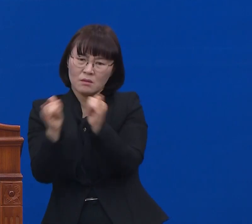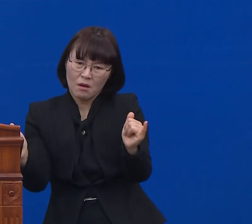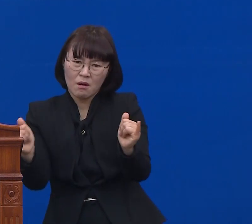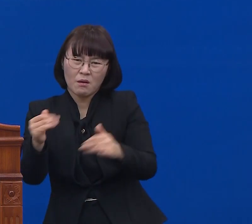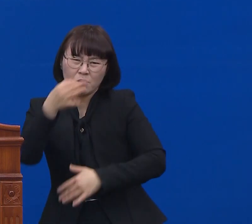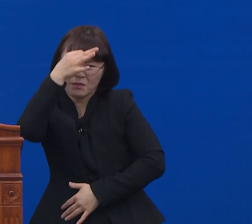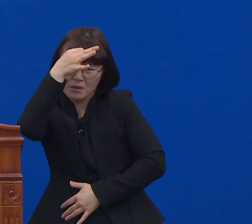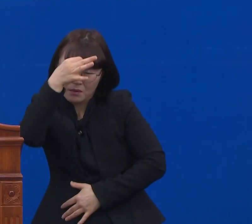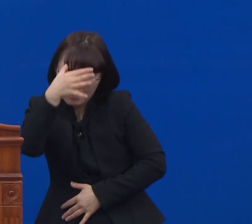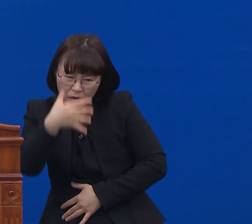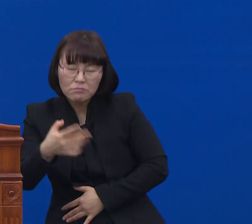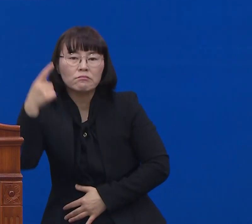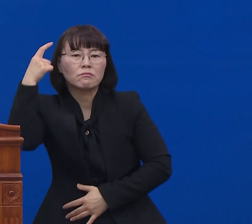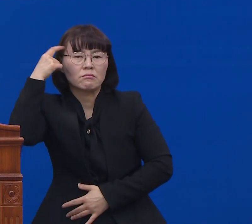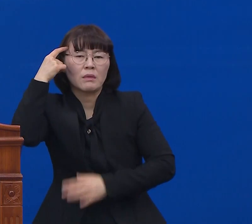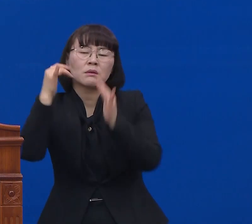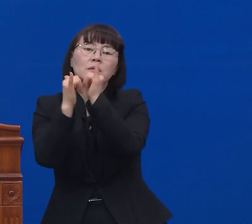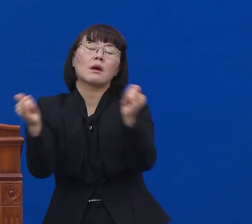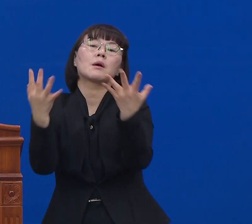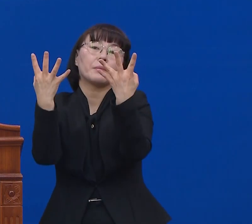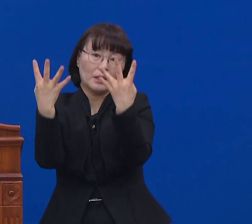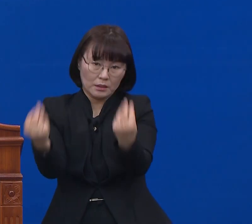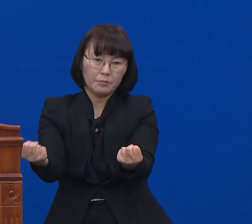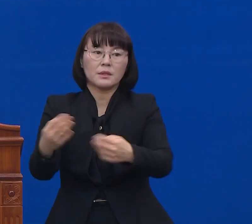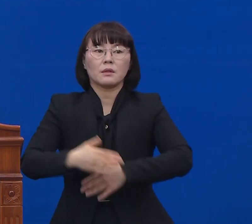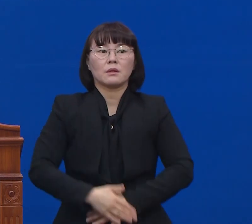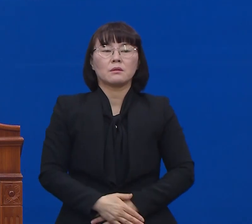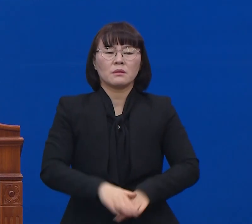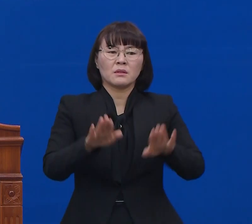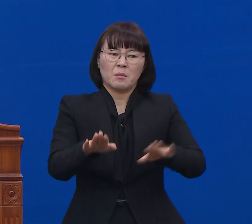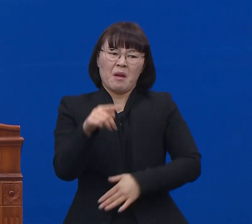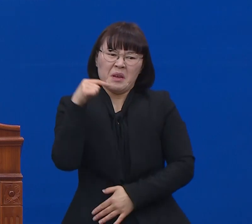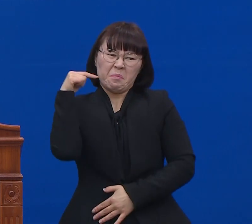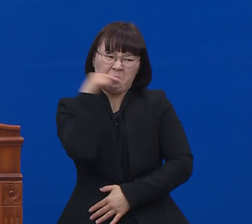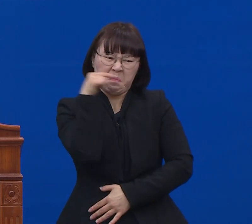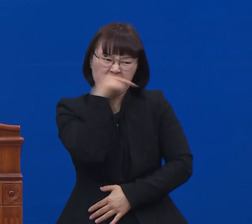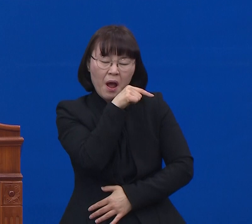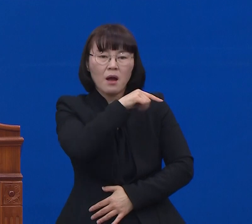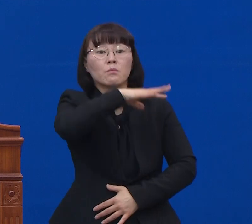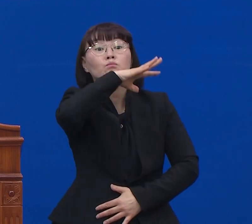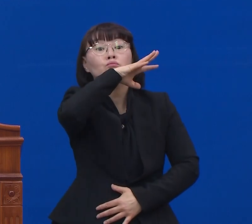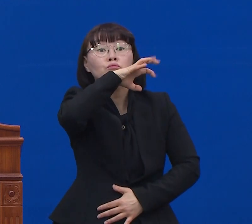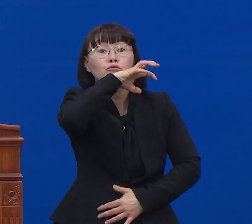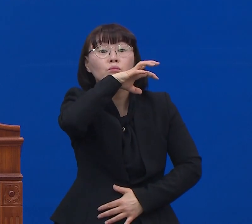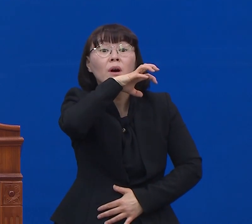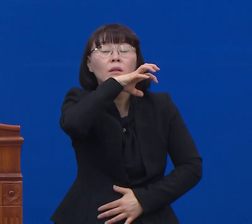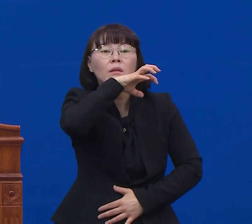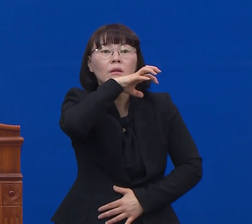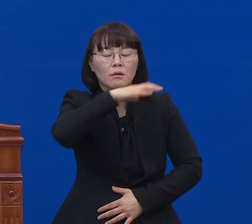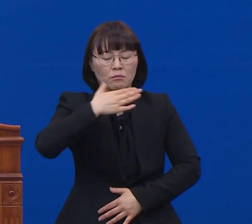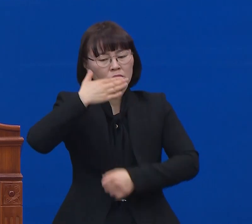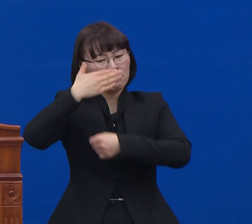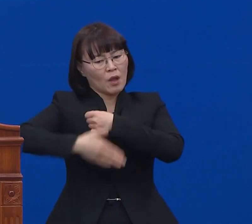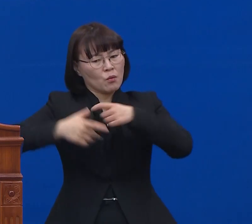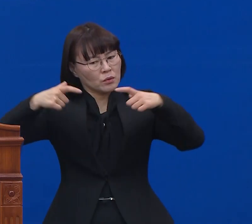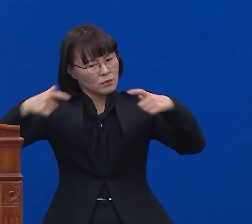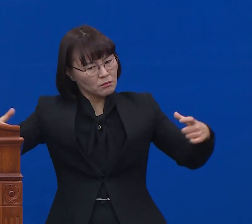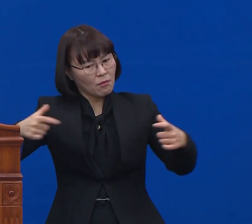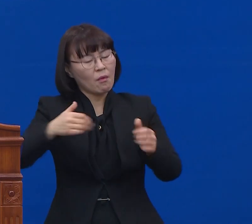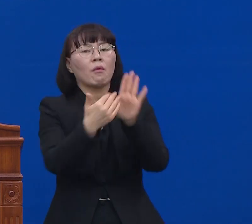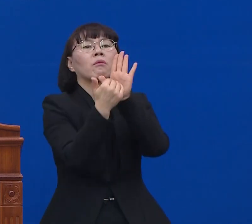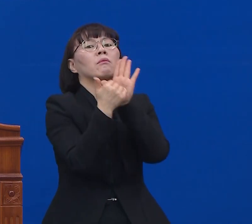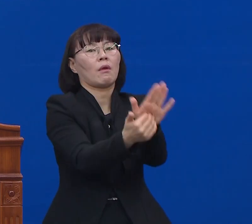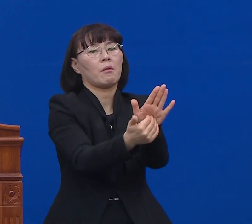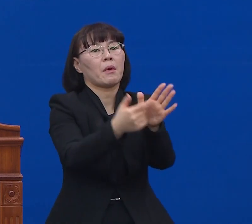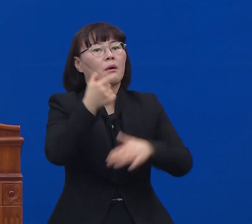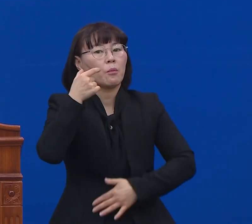사람들도 많습니다. 그런 면에서 이걸 가혹하다고 받아들인다면 앞으로 우리가 방역조치를 할 수가 없습니다.